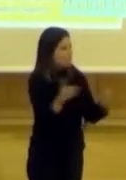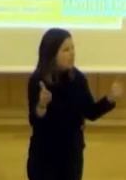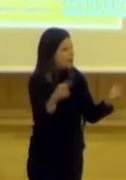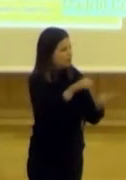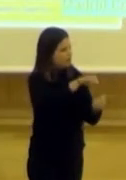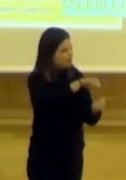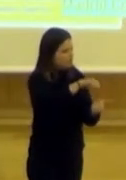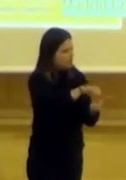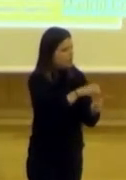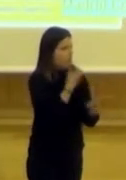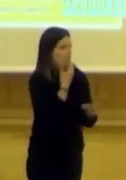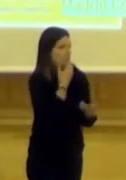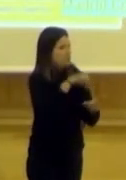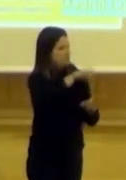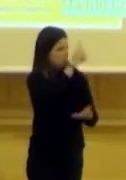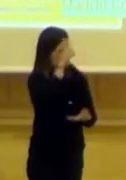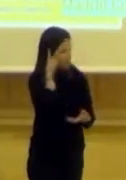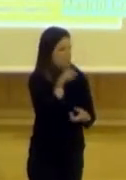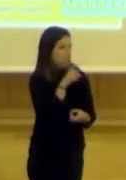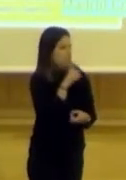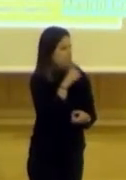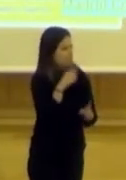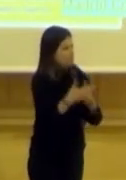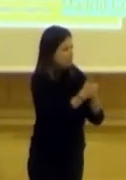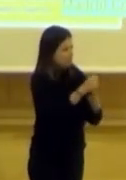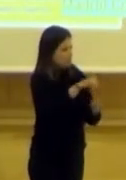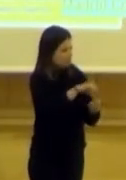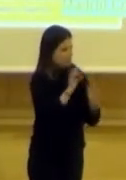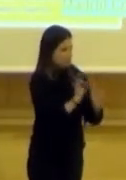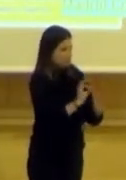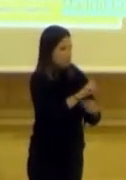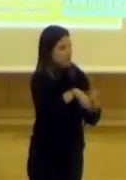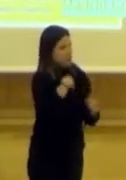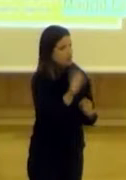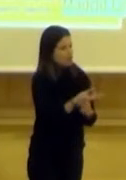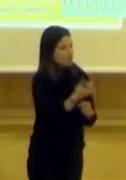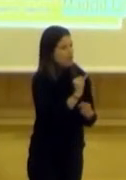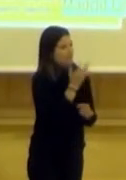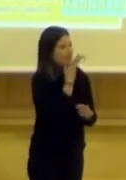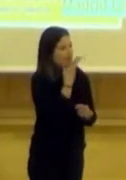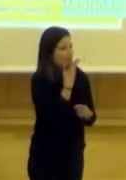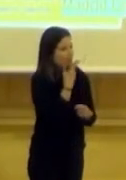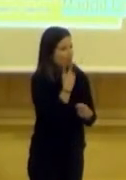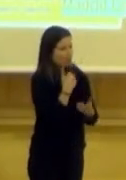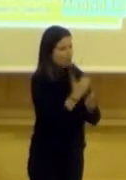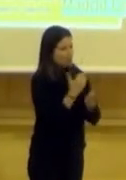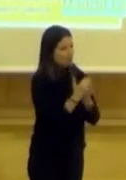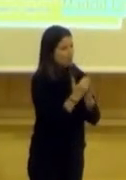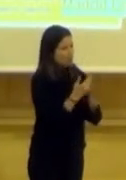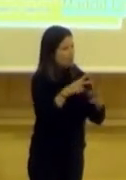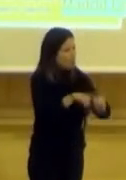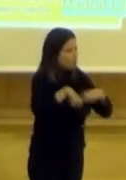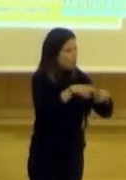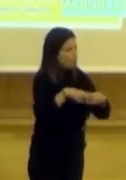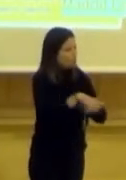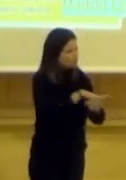Madrid, que es muy difícil encontrar esto. Luego estaba cubiertas escolares y huertos urbanos que trataba de ver